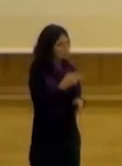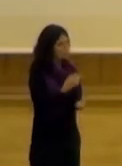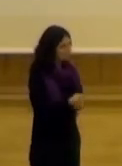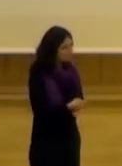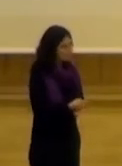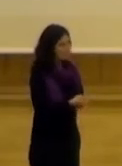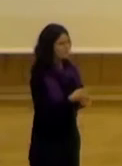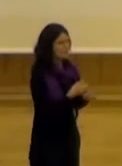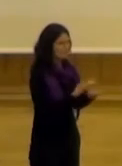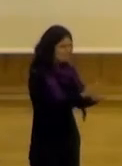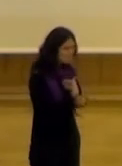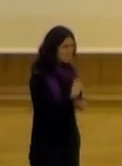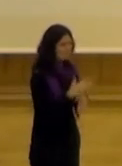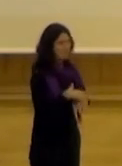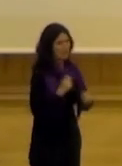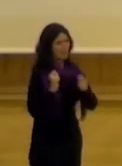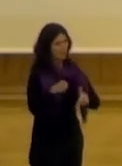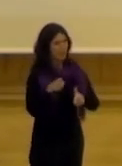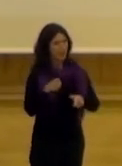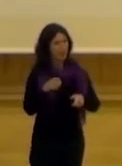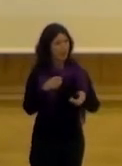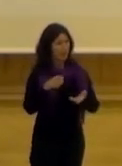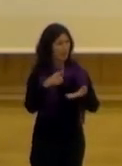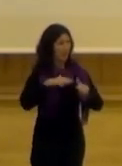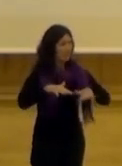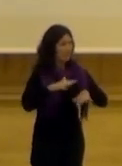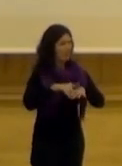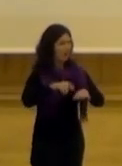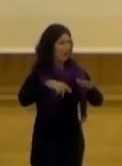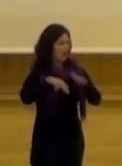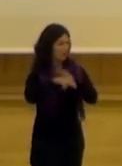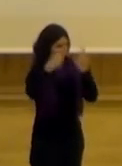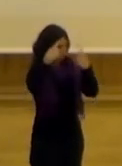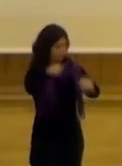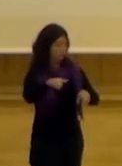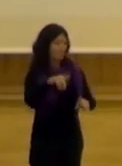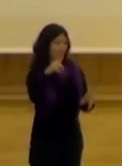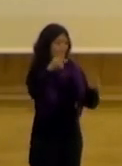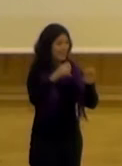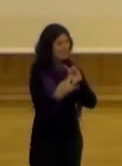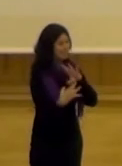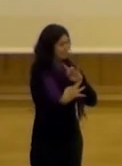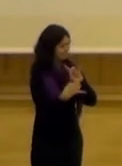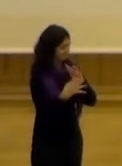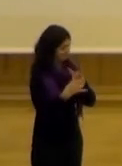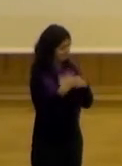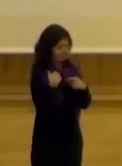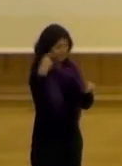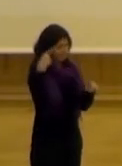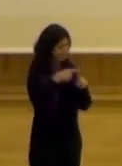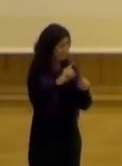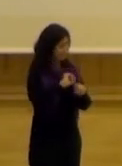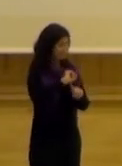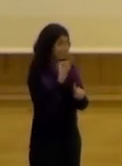recursos para ponerlo en marcha aunque no tantos como se piense porque el espacio ya está y lo de la receptividad una de las ideas con las que